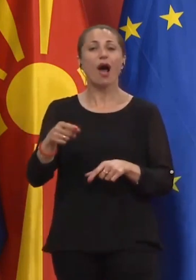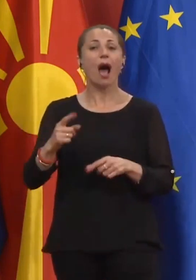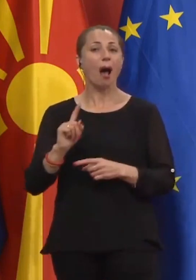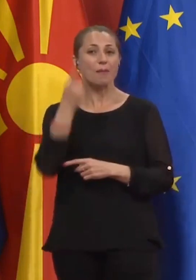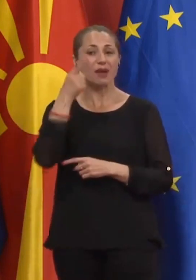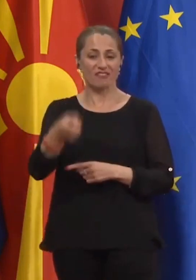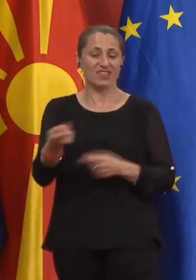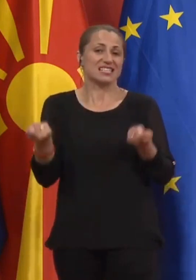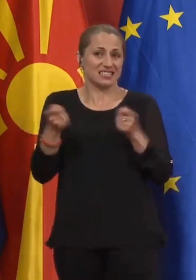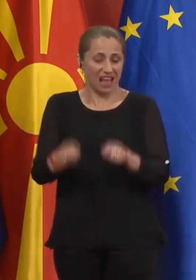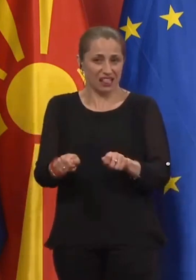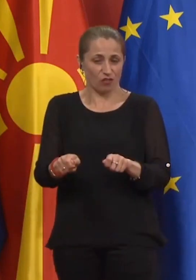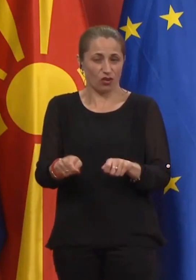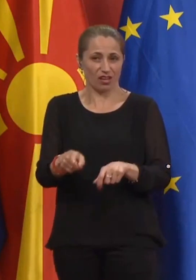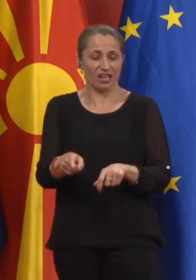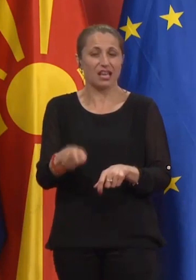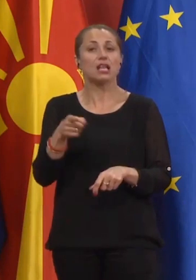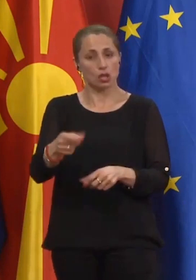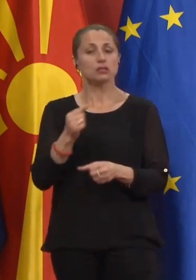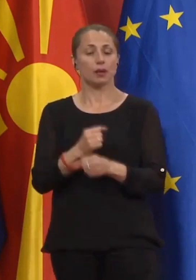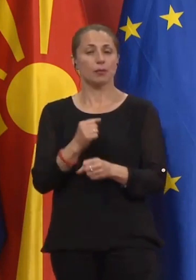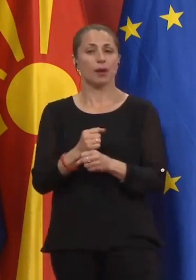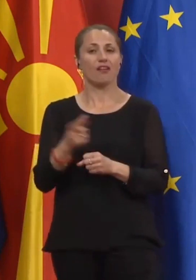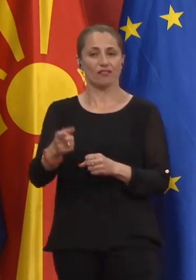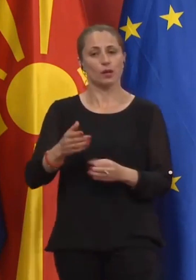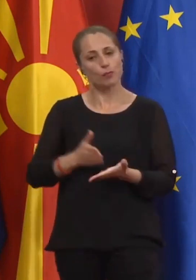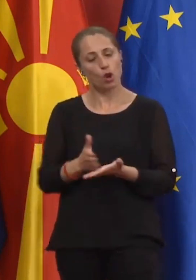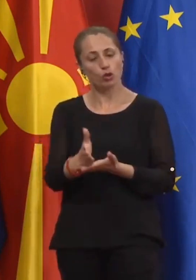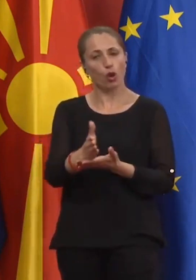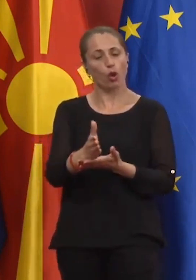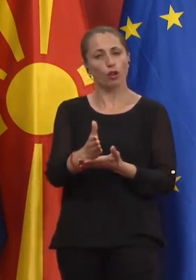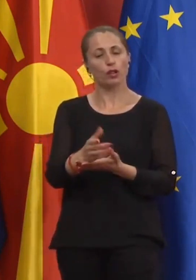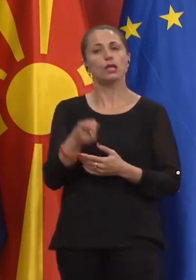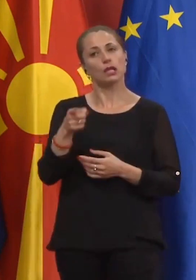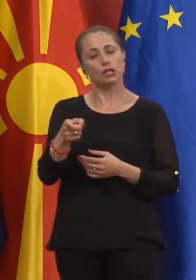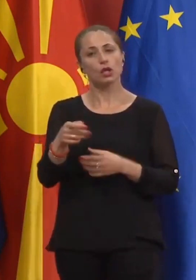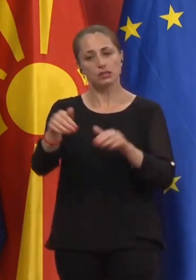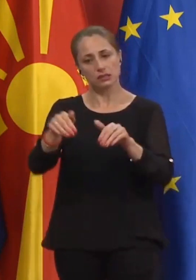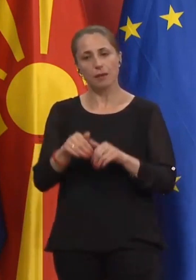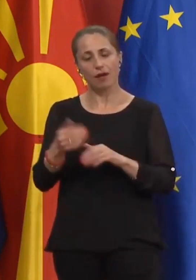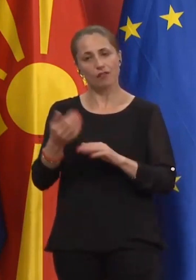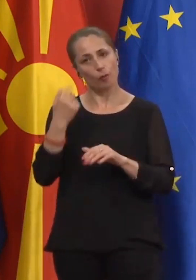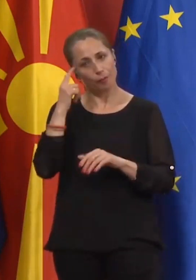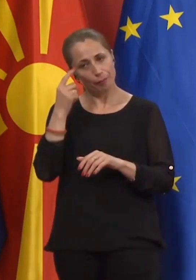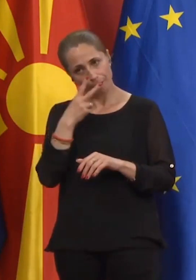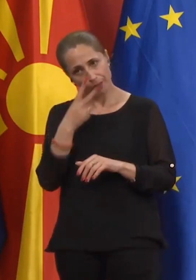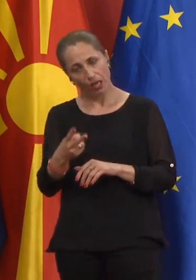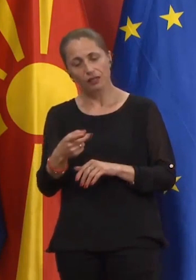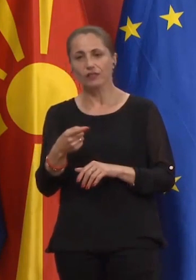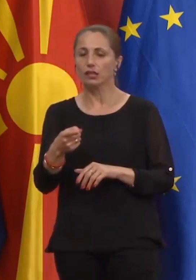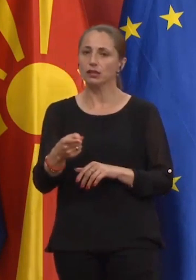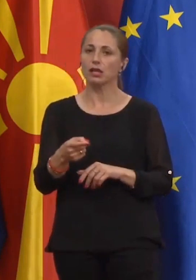затворени. И за нив се изработуваат протоколи, така да и тие се земјање у предвид, не е точно дека не се